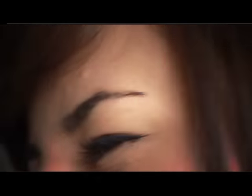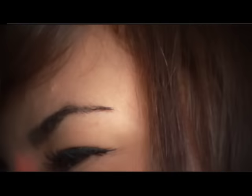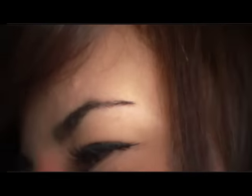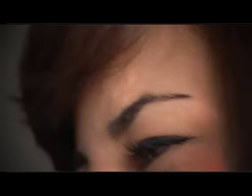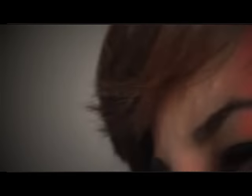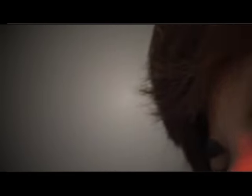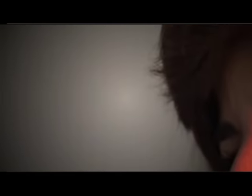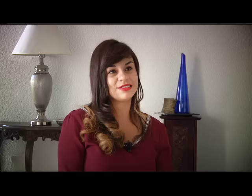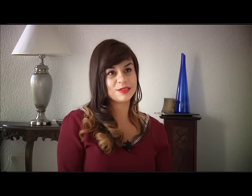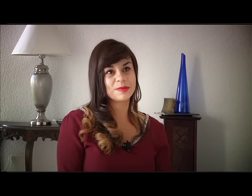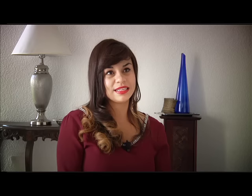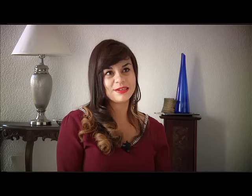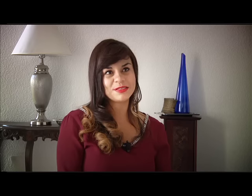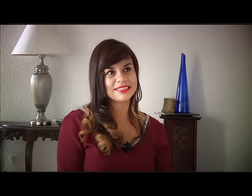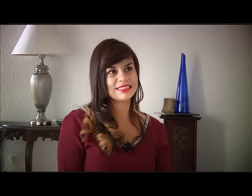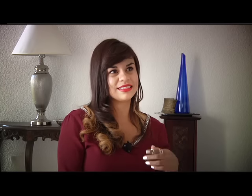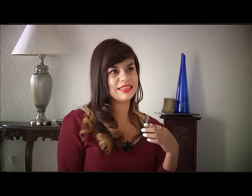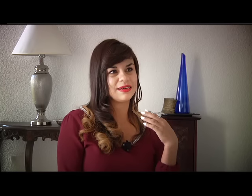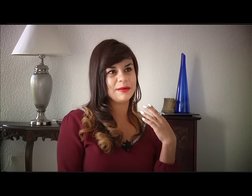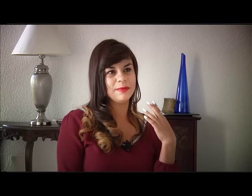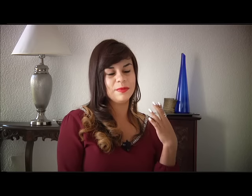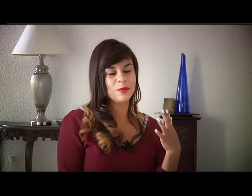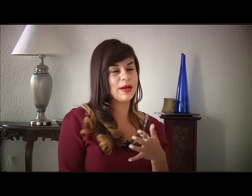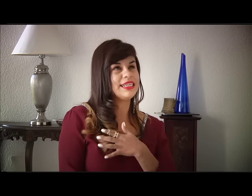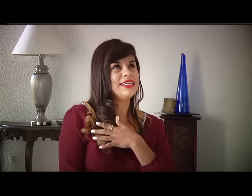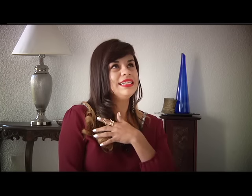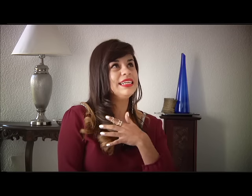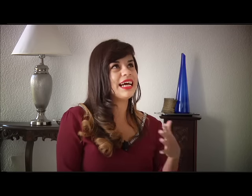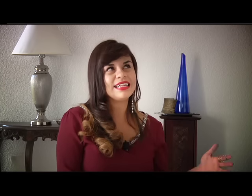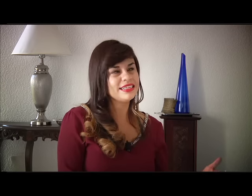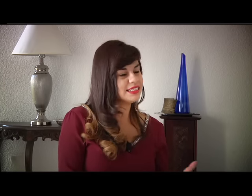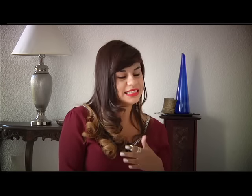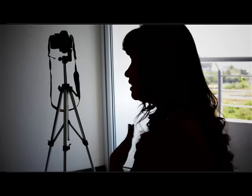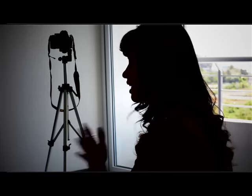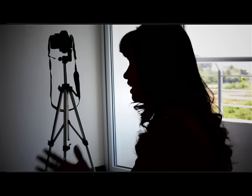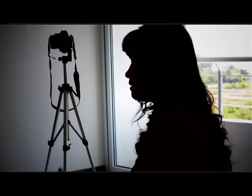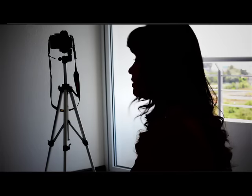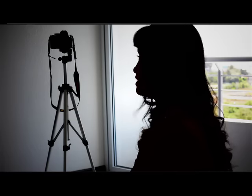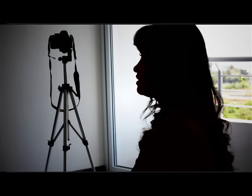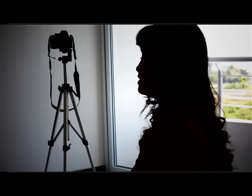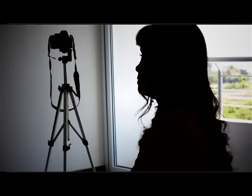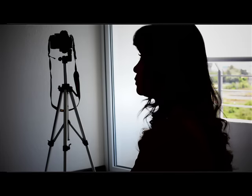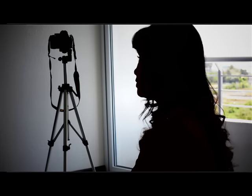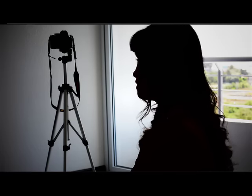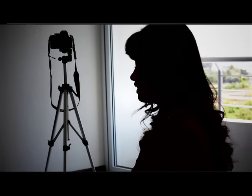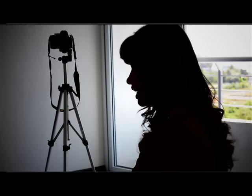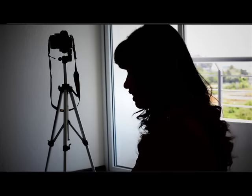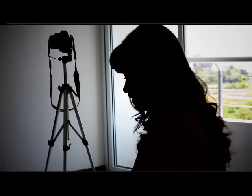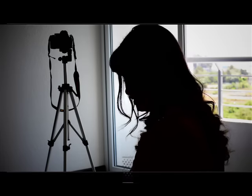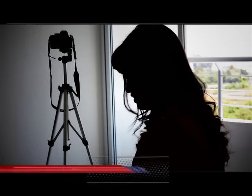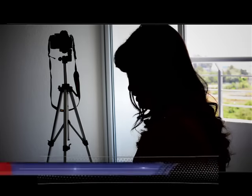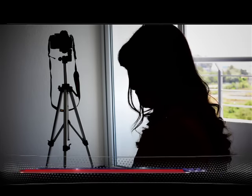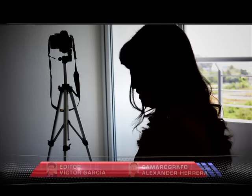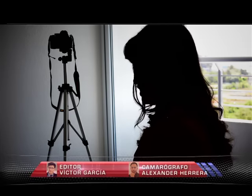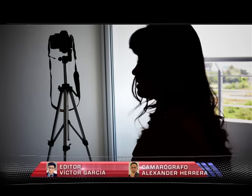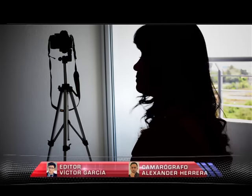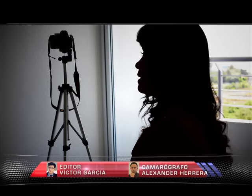llegar y hacer esos videos, no hay nada, nada más en este mundo, nada que me